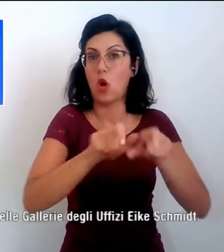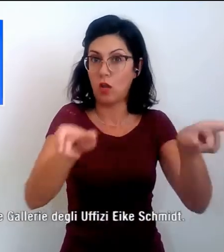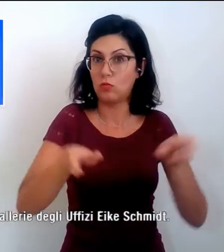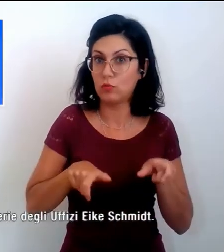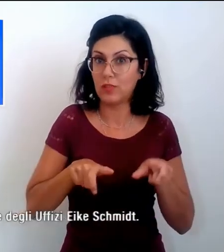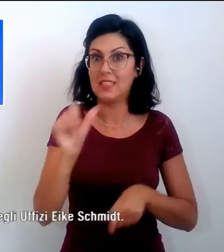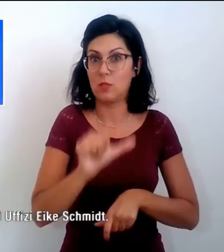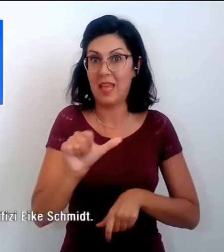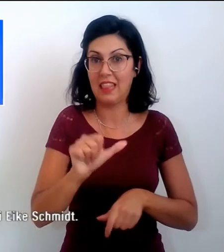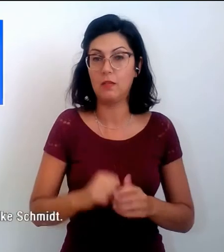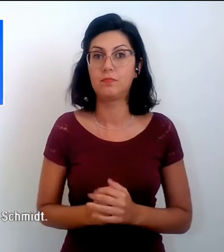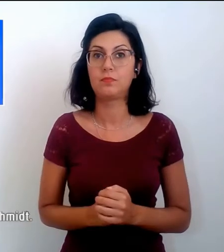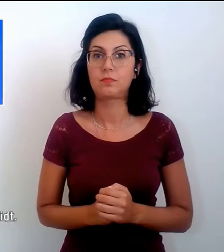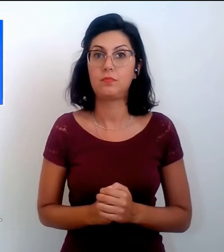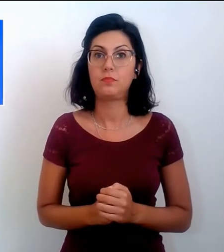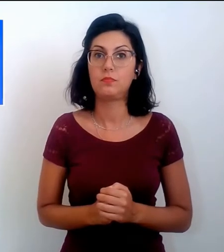Firenze.